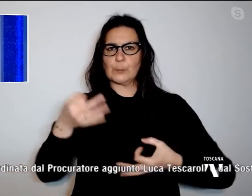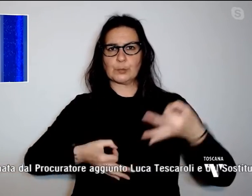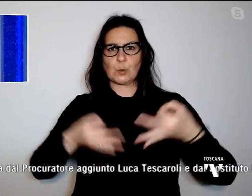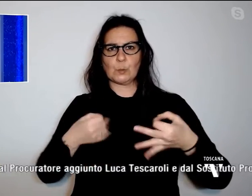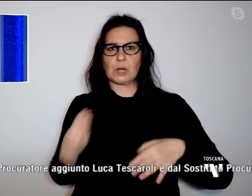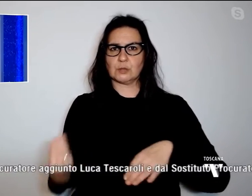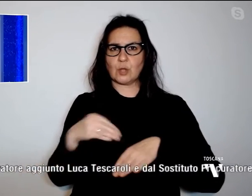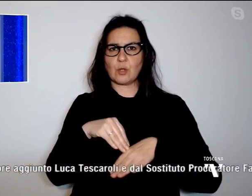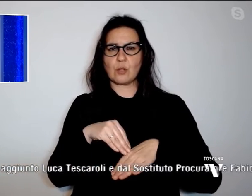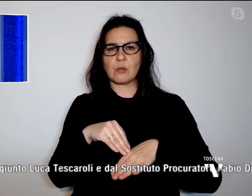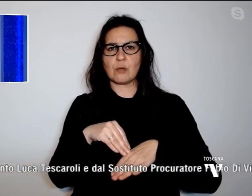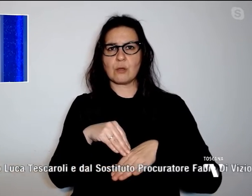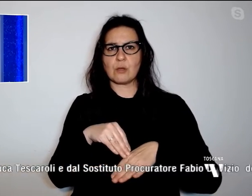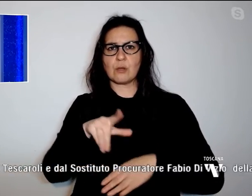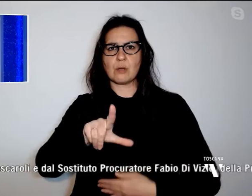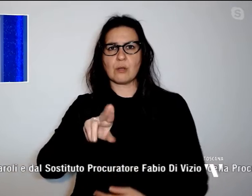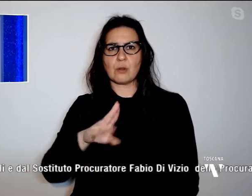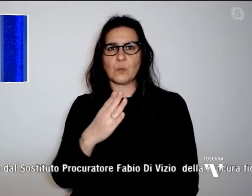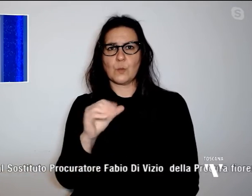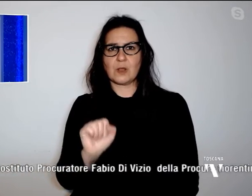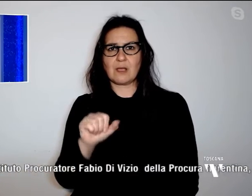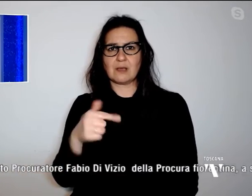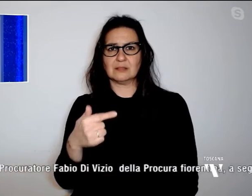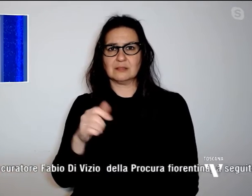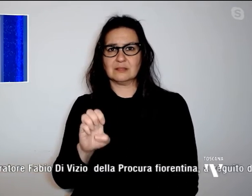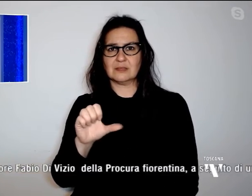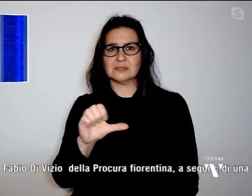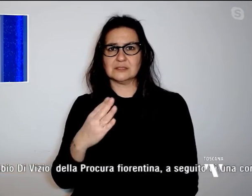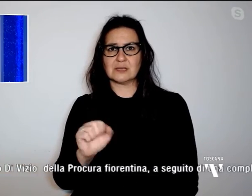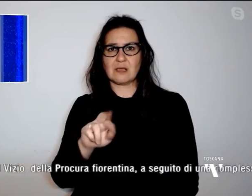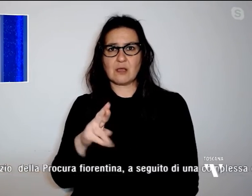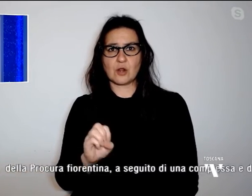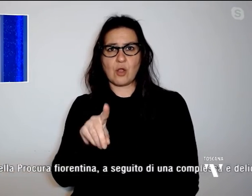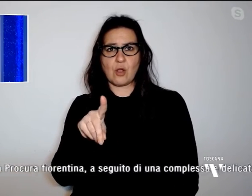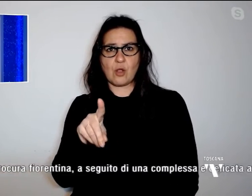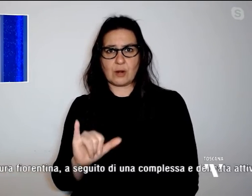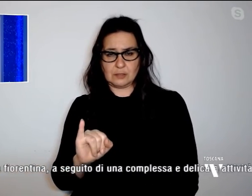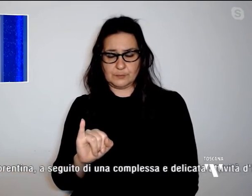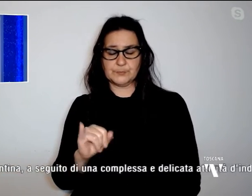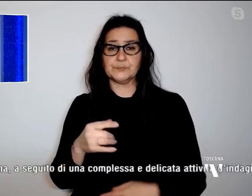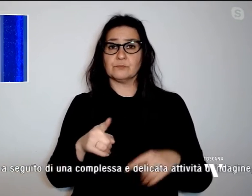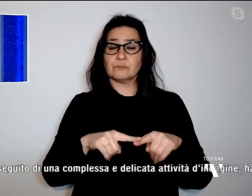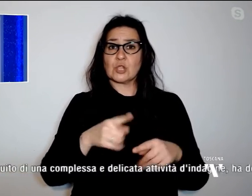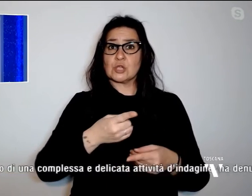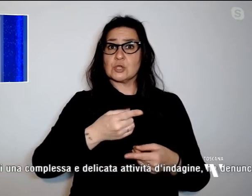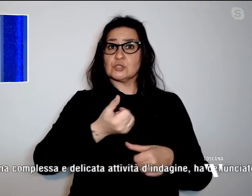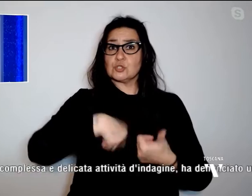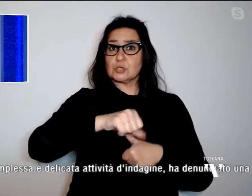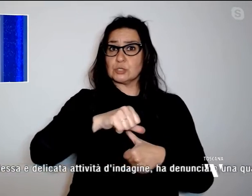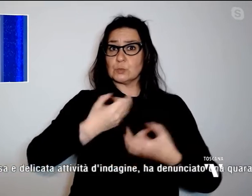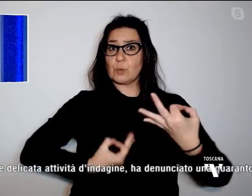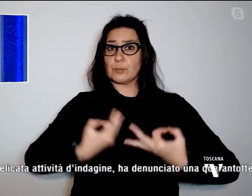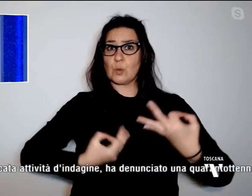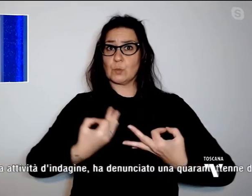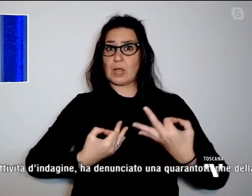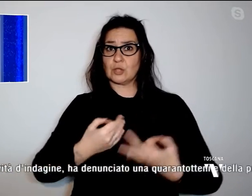Tescaroli e dal sostituto procuratore Fabio Divizio della Procura